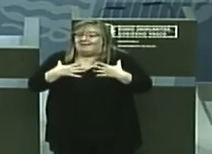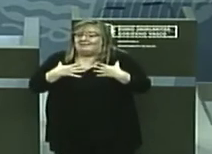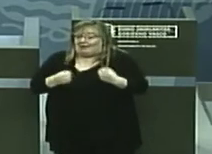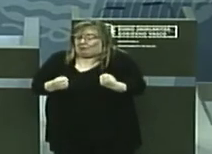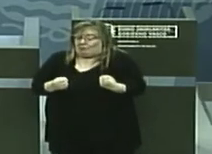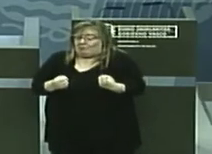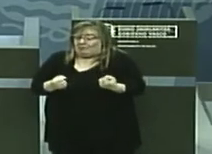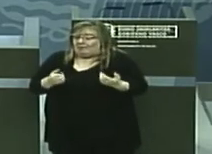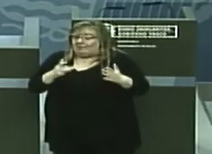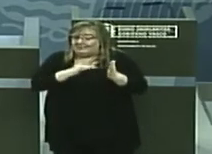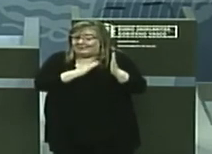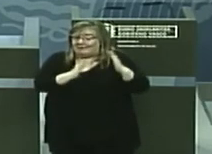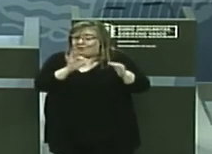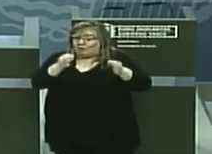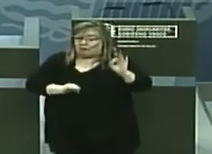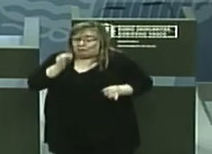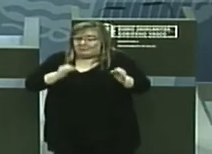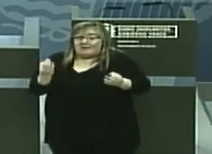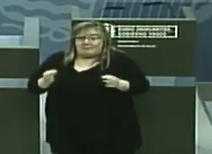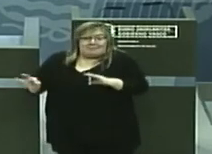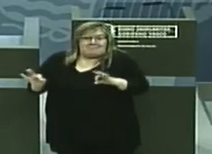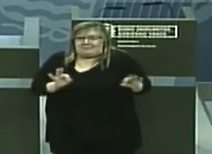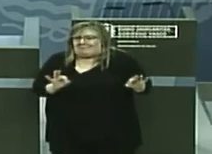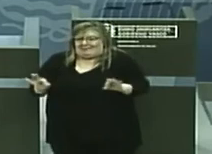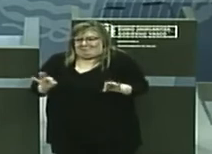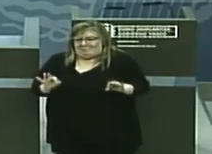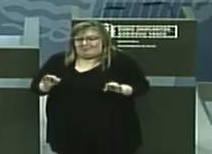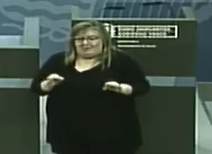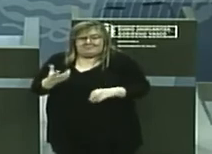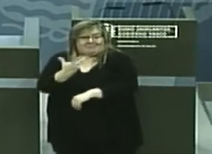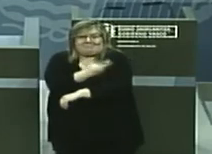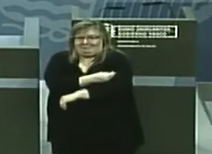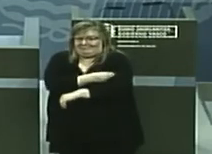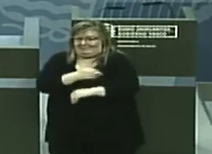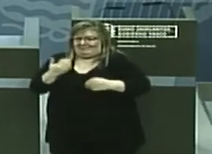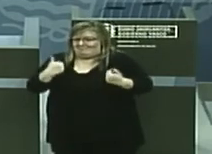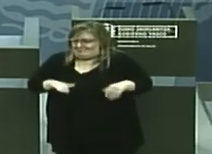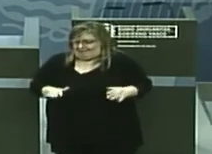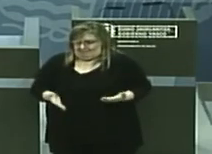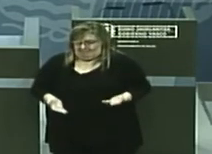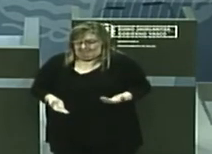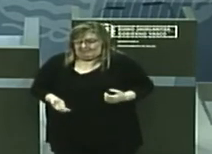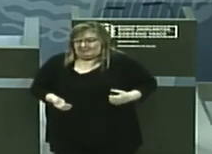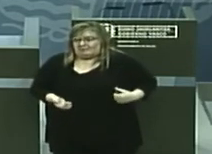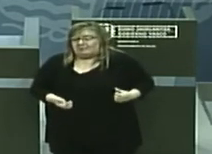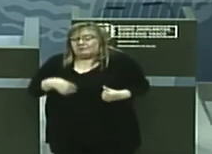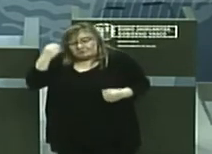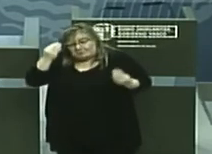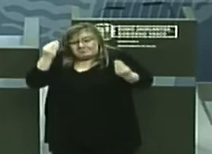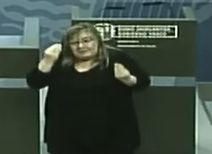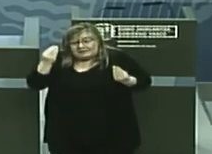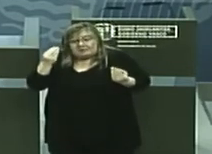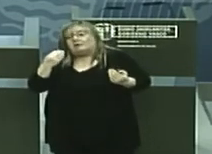en ese momento debe estar preparado para realizar esta vacunación y veremos cómo